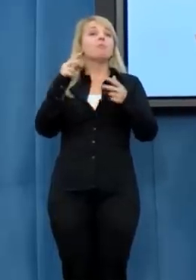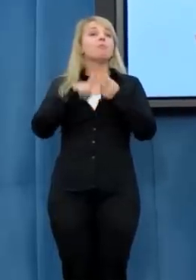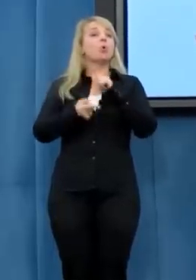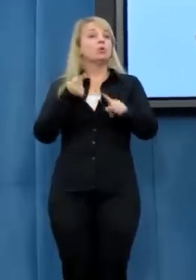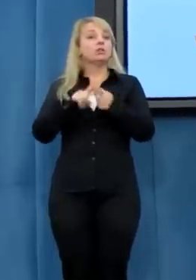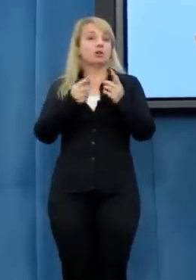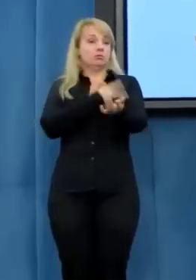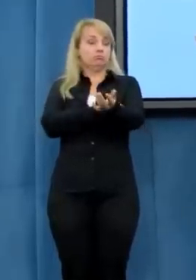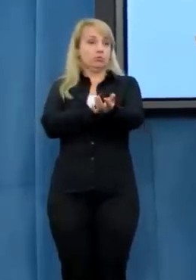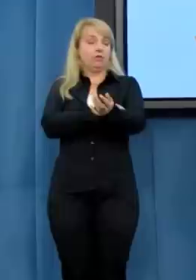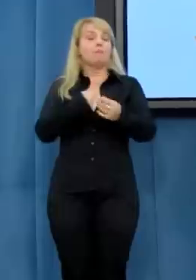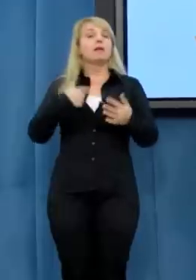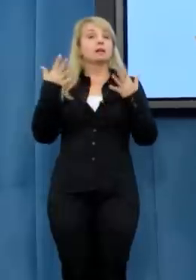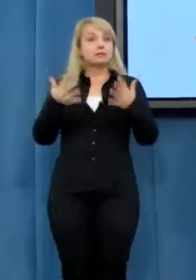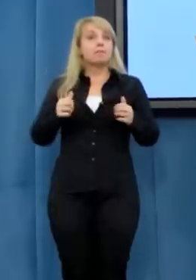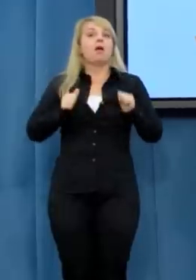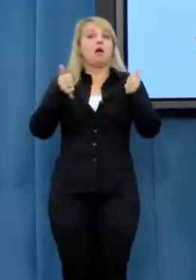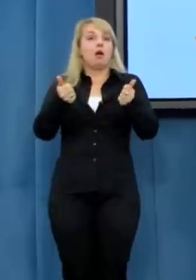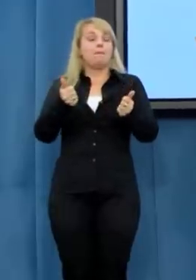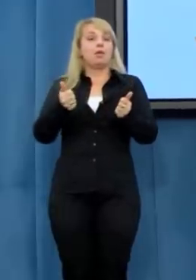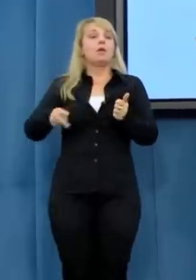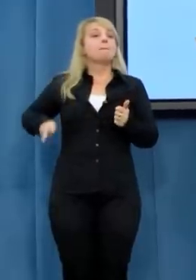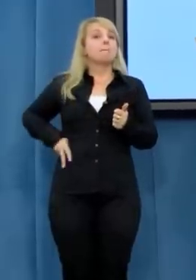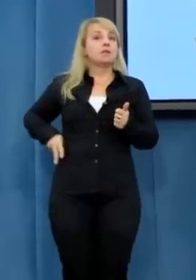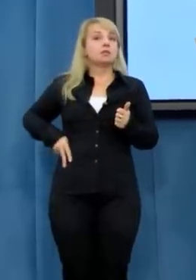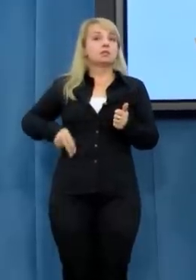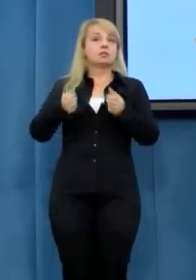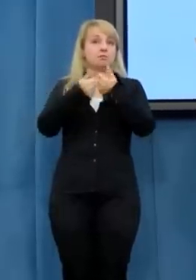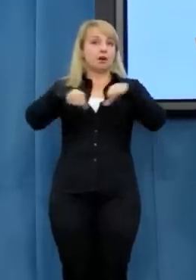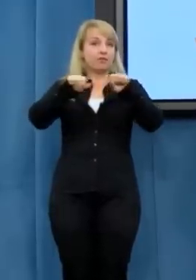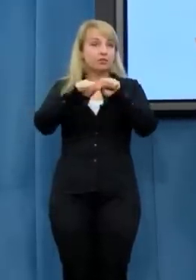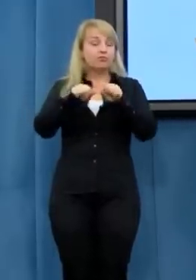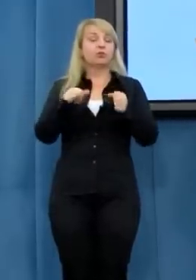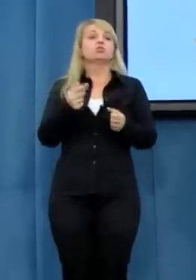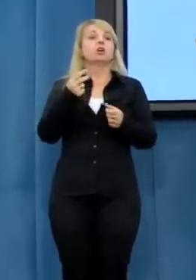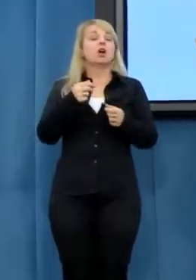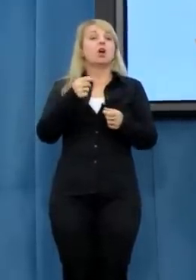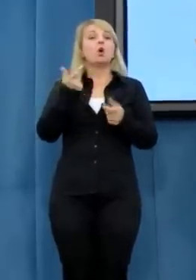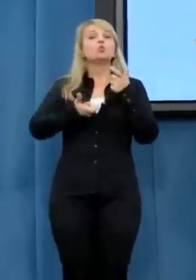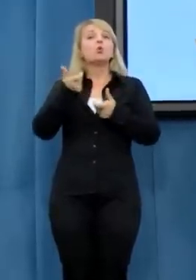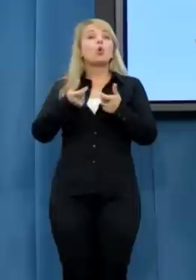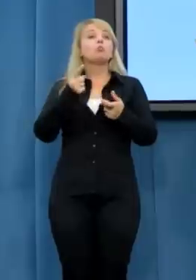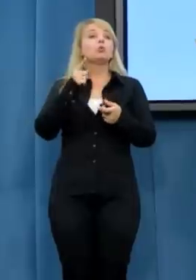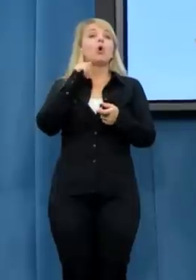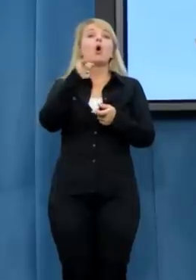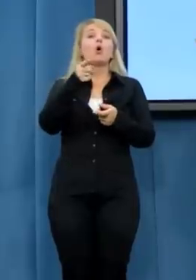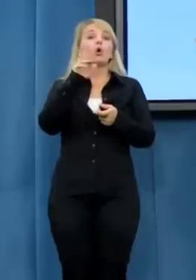zwracamy się do ministra sprawiedliwości o wyznaczenie,